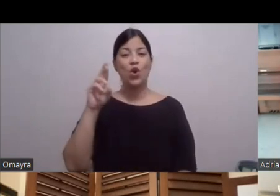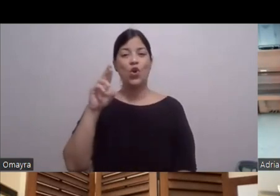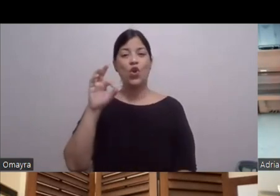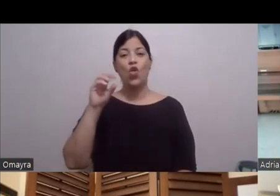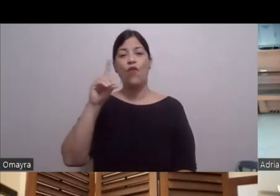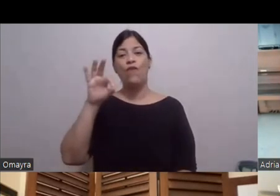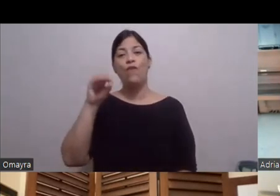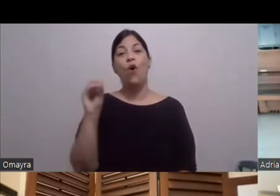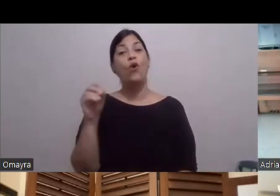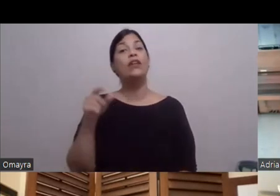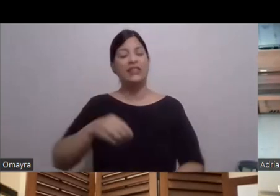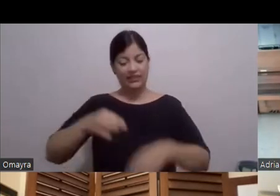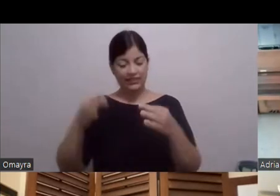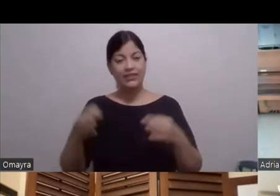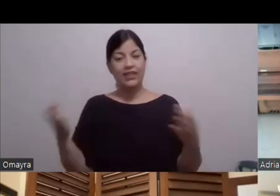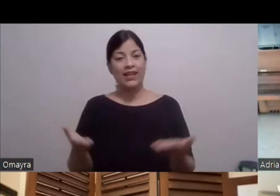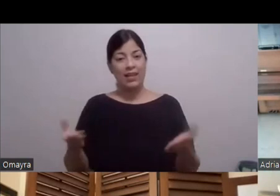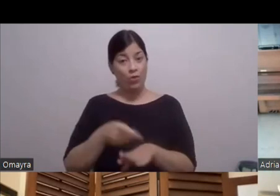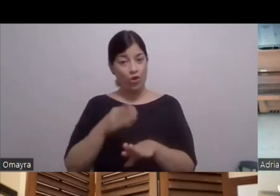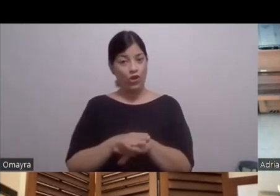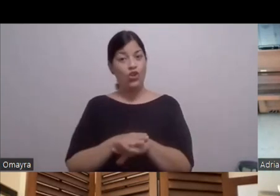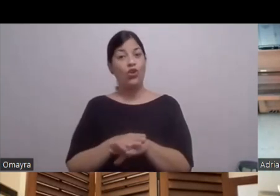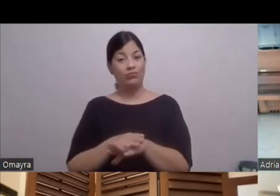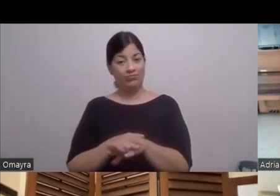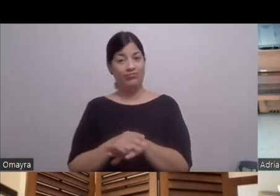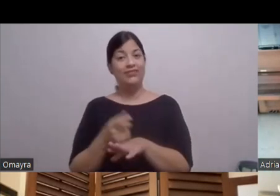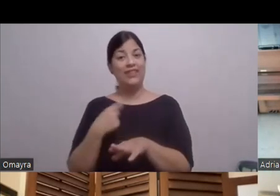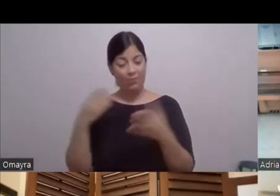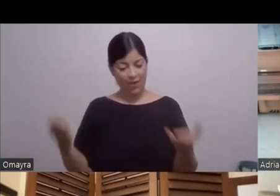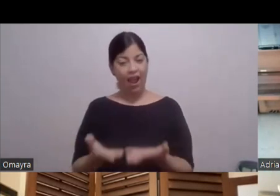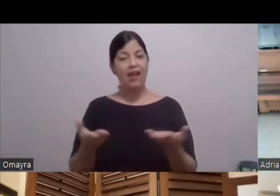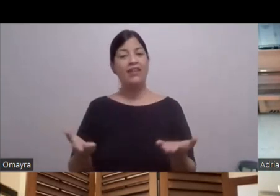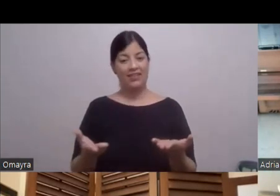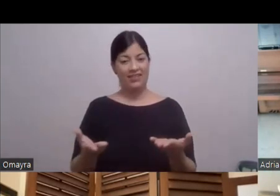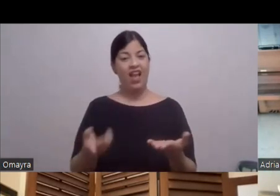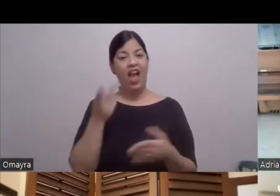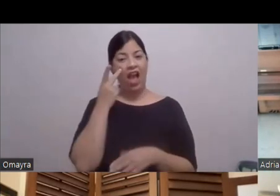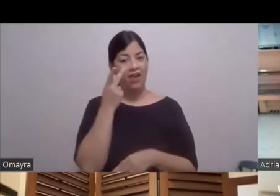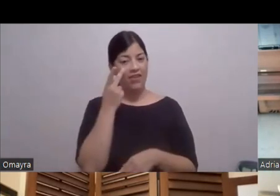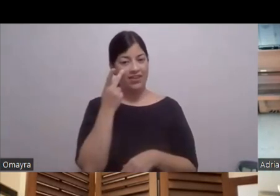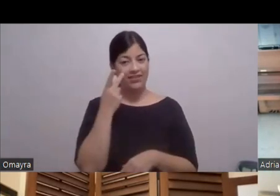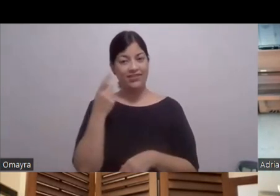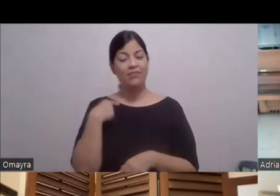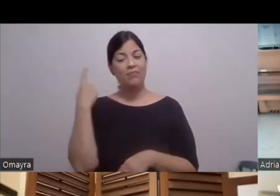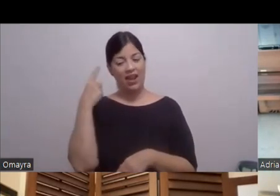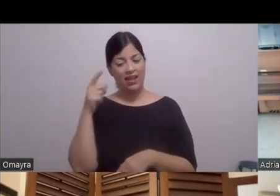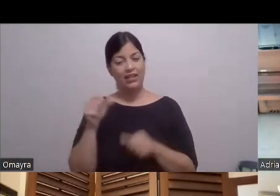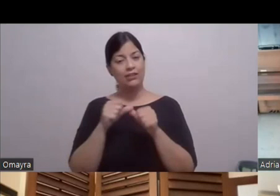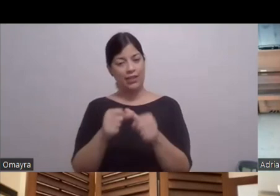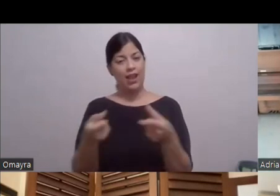que Lo tenemos Mientras esté Conquizando Así que vamos a ver Que esto siga ocurriendo Así Así que